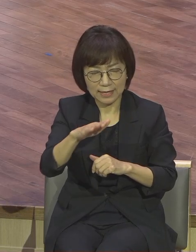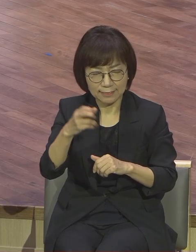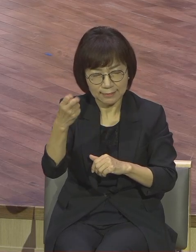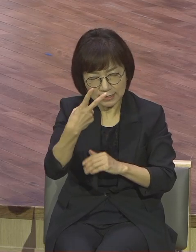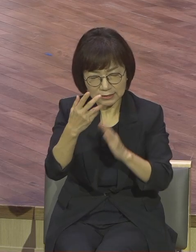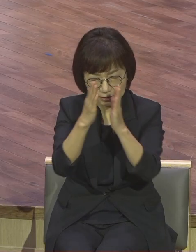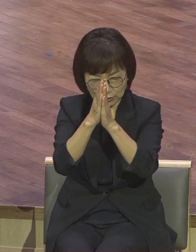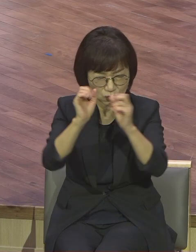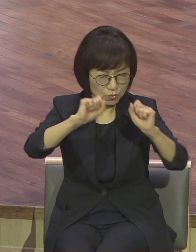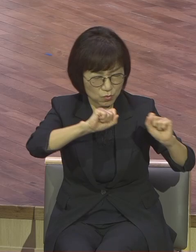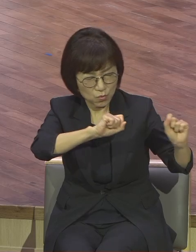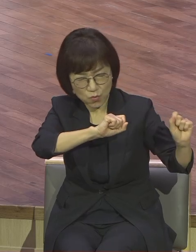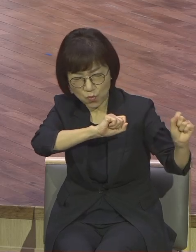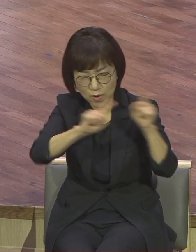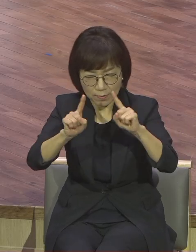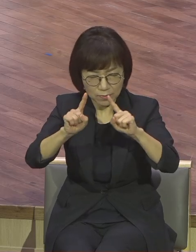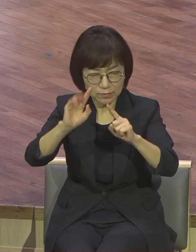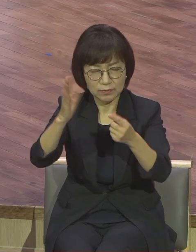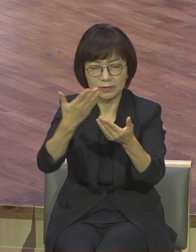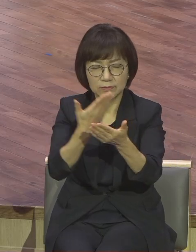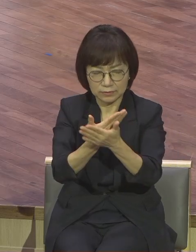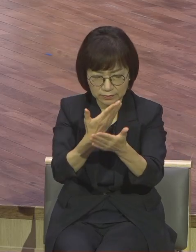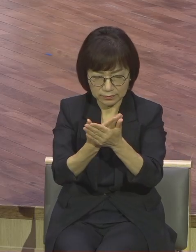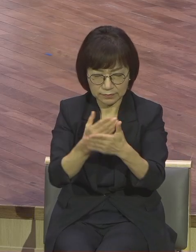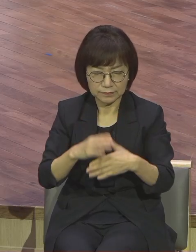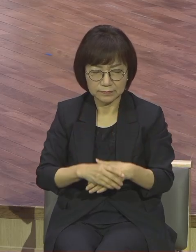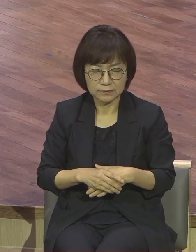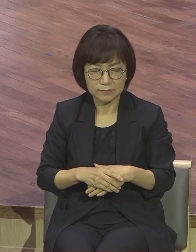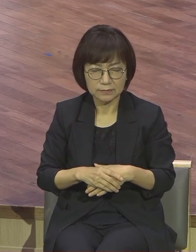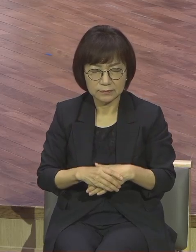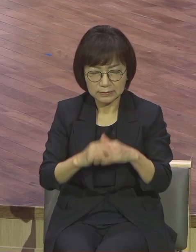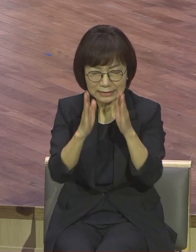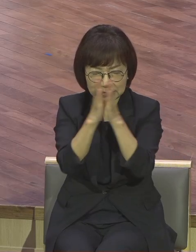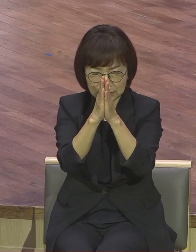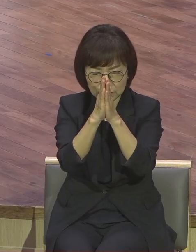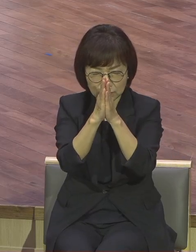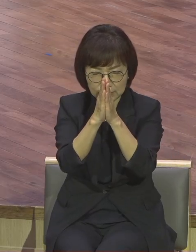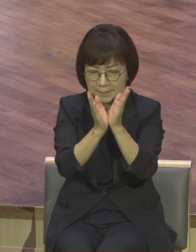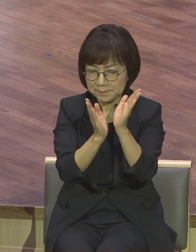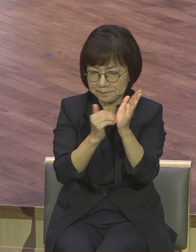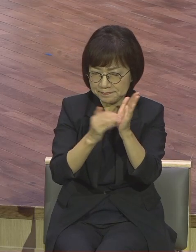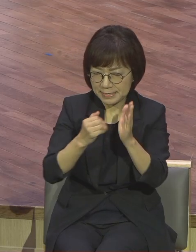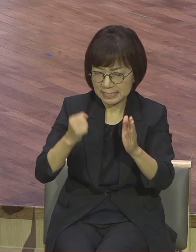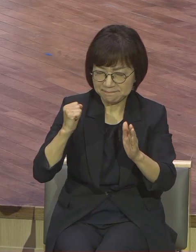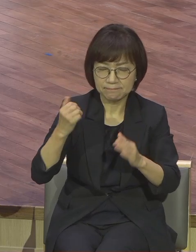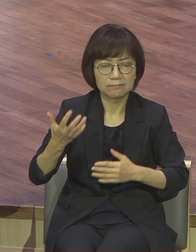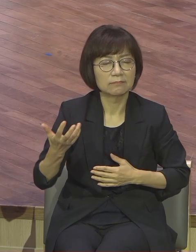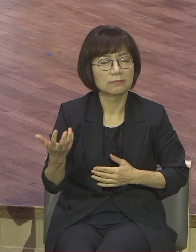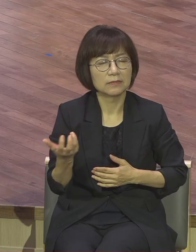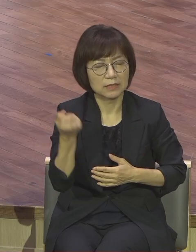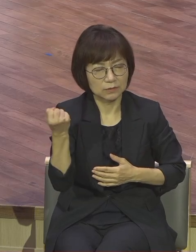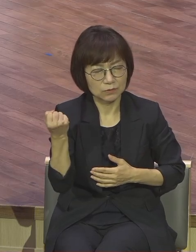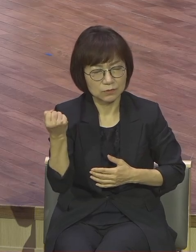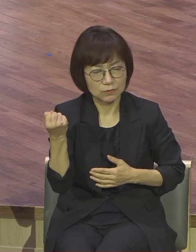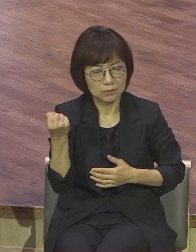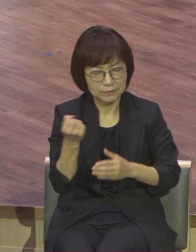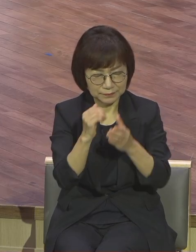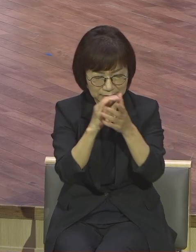시간표가 되게 하야 주옵사사 기도의 비밀을 가지고 기도를 누리며 기도응답